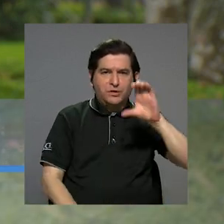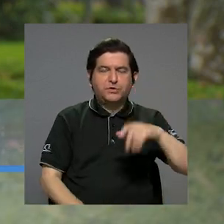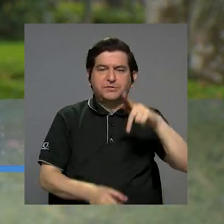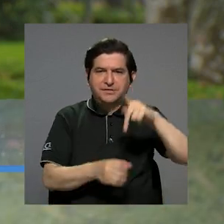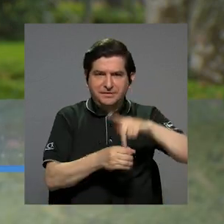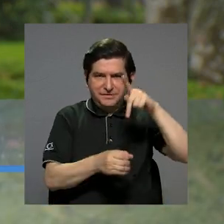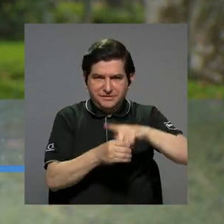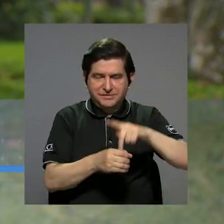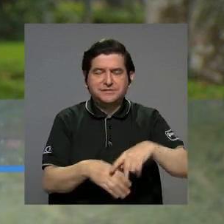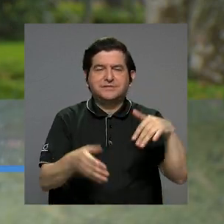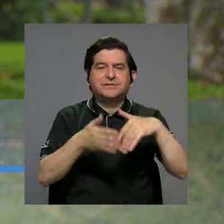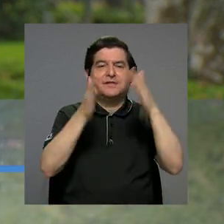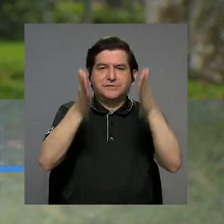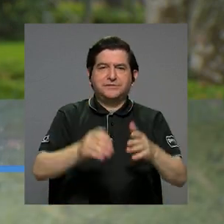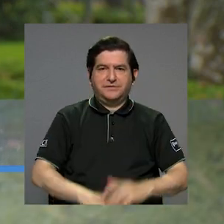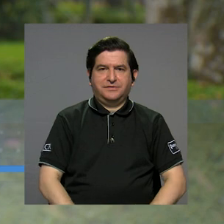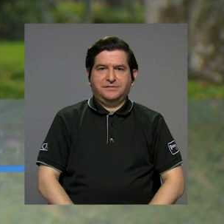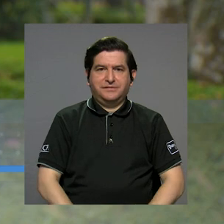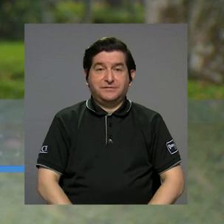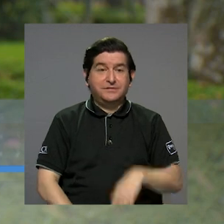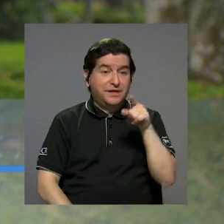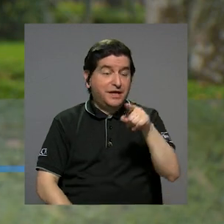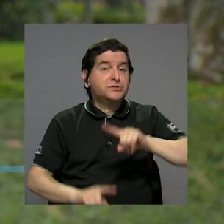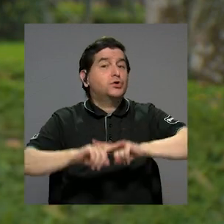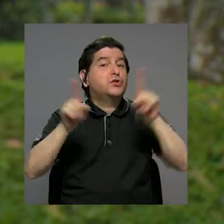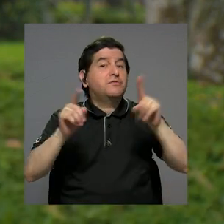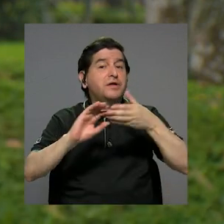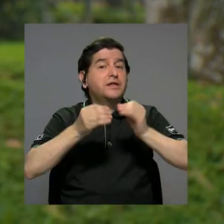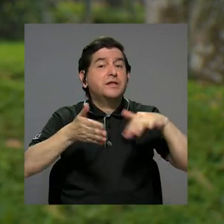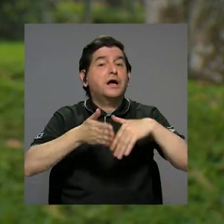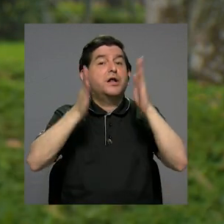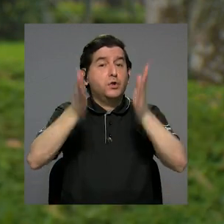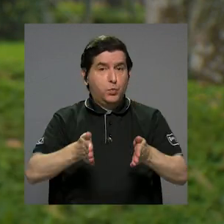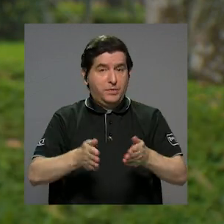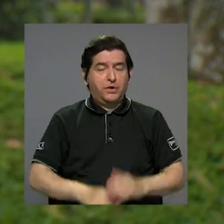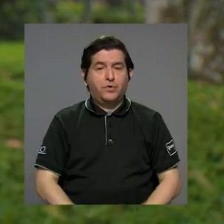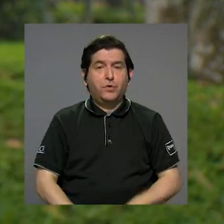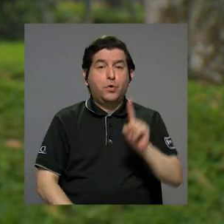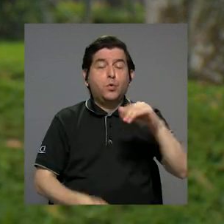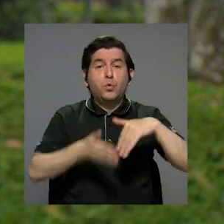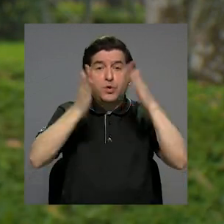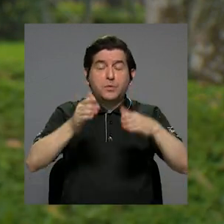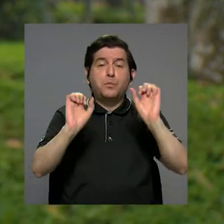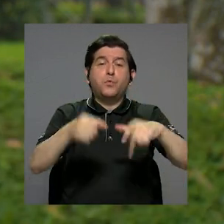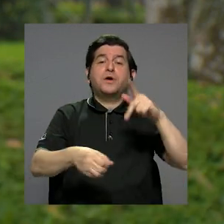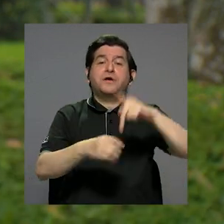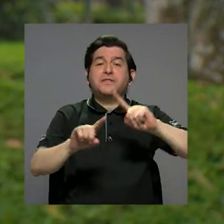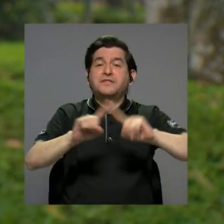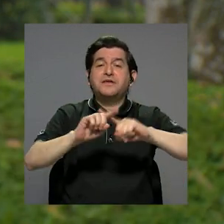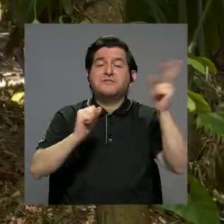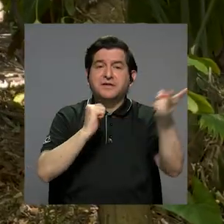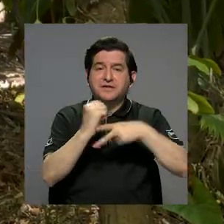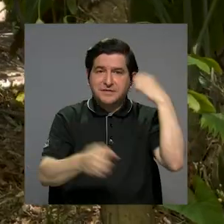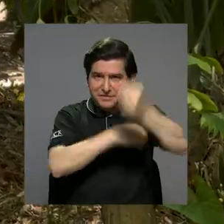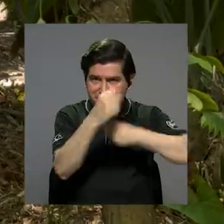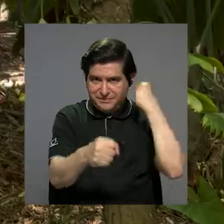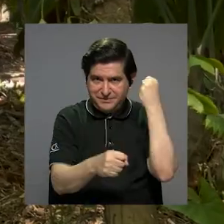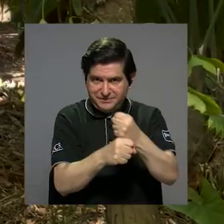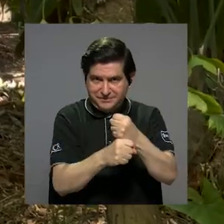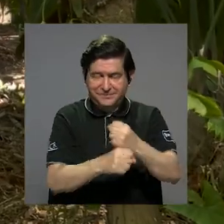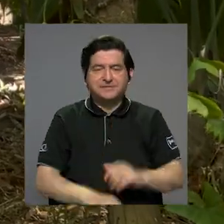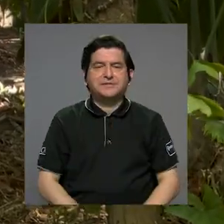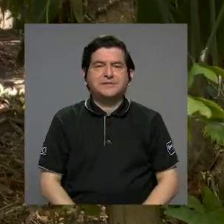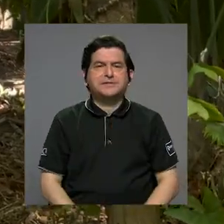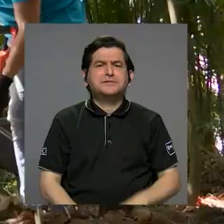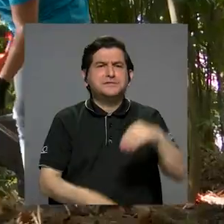participaciones estudiantiles. Esto es diferente a la cantidad de estudiantes porque un estudiante puede participar varias veces durante el año, ¿verdad?